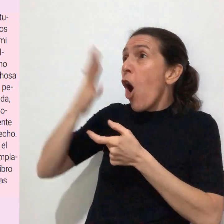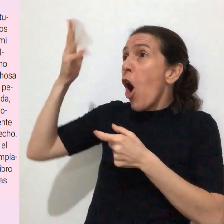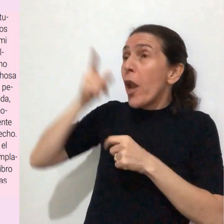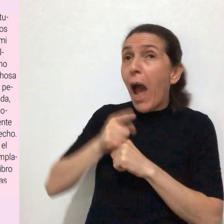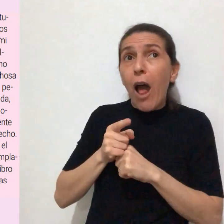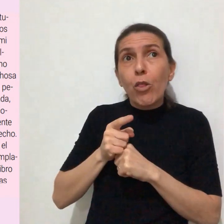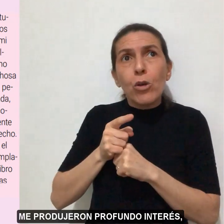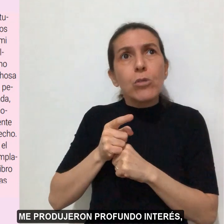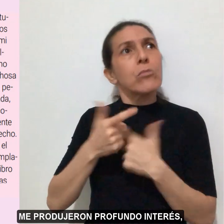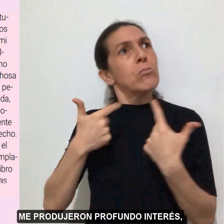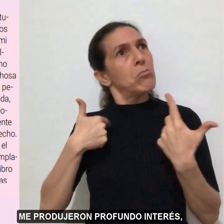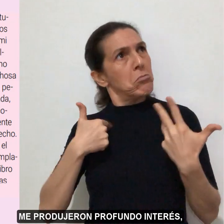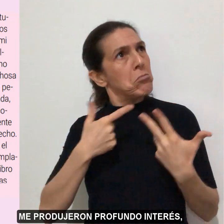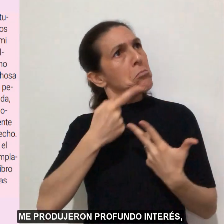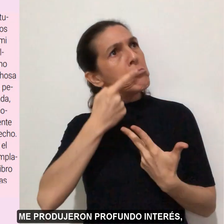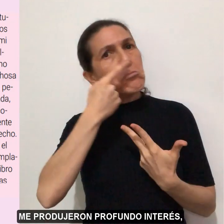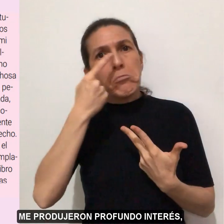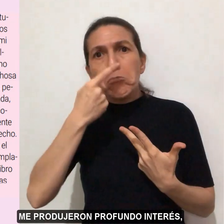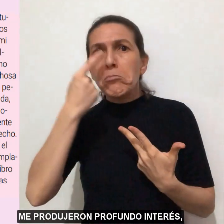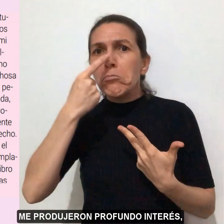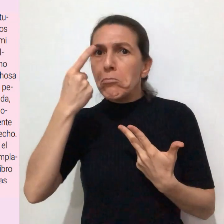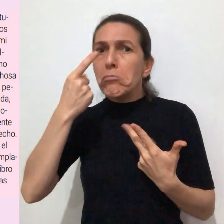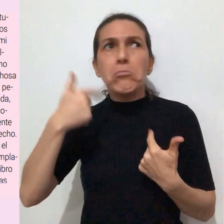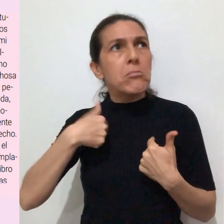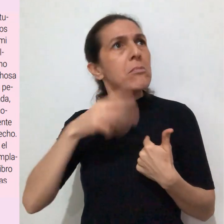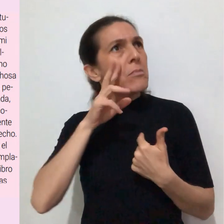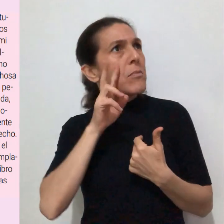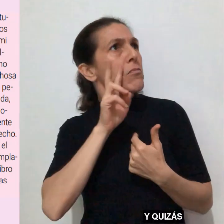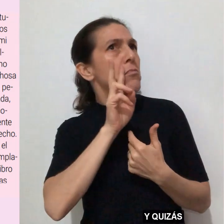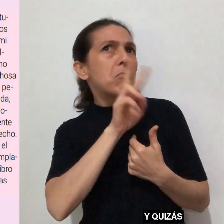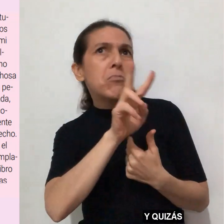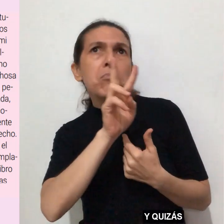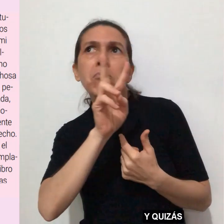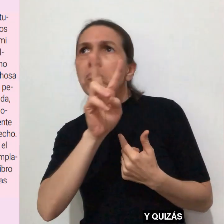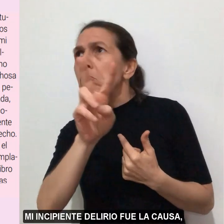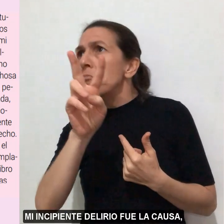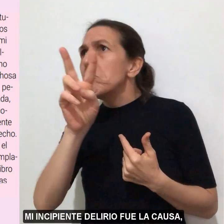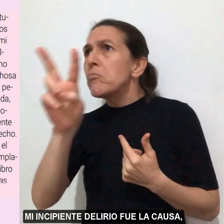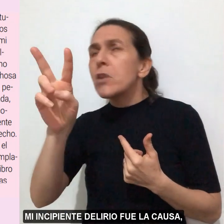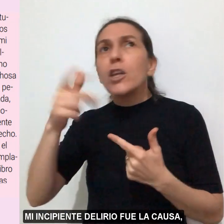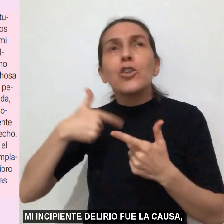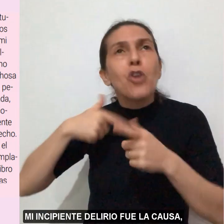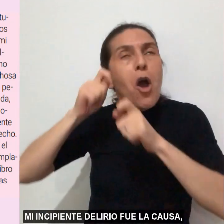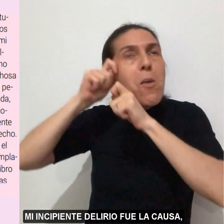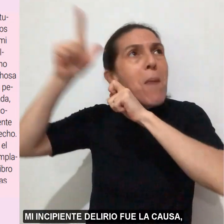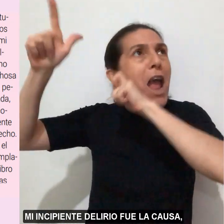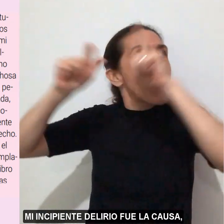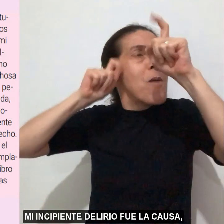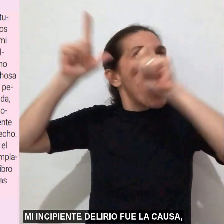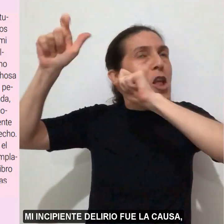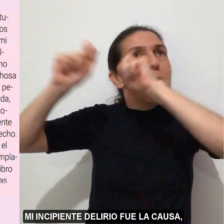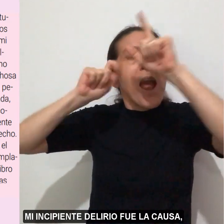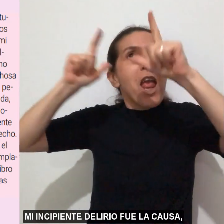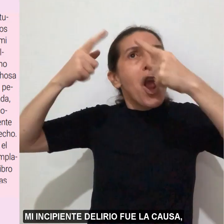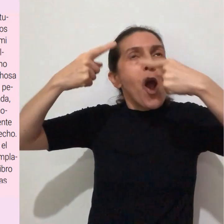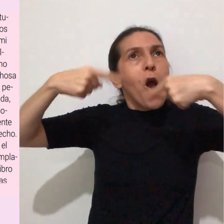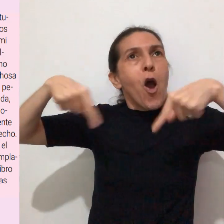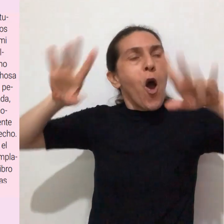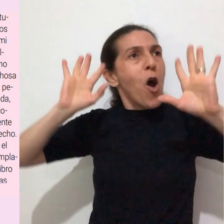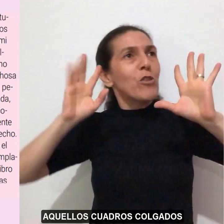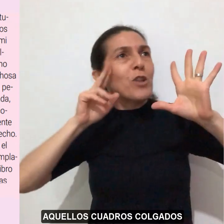Me produjeron profundo interés, y quizás mi incipiente delirio fue la causa,